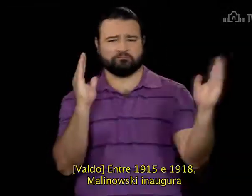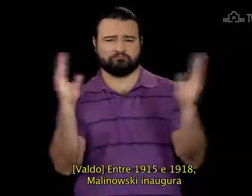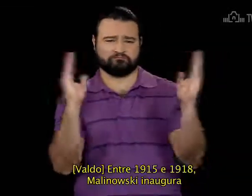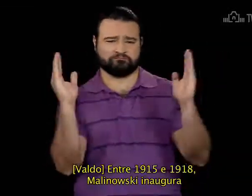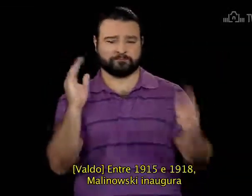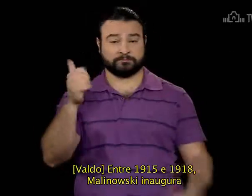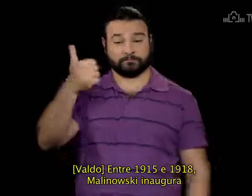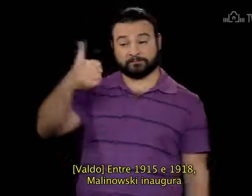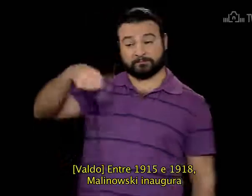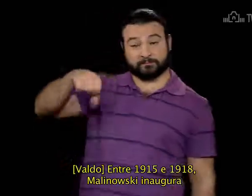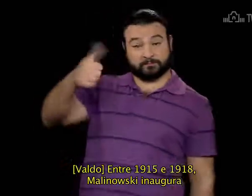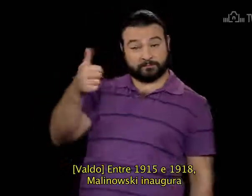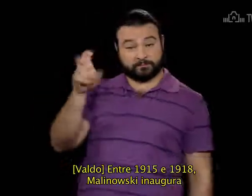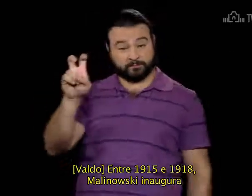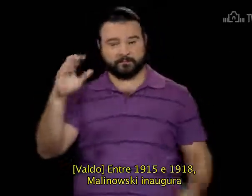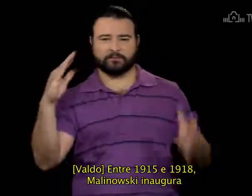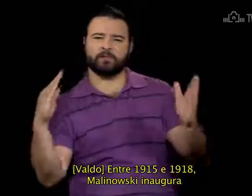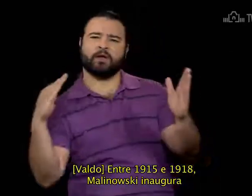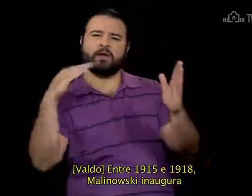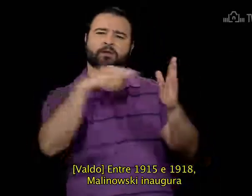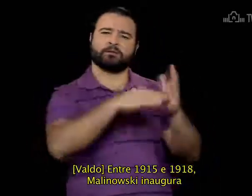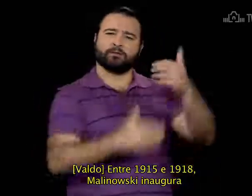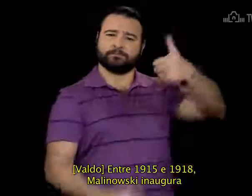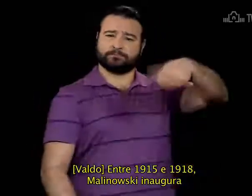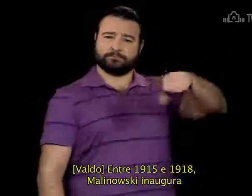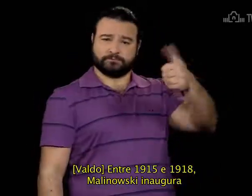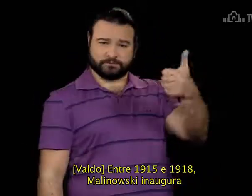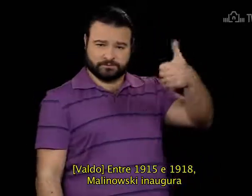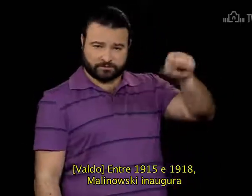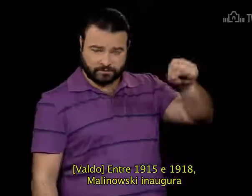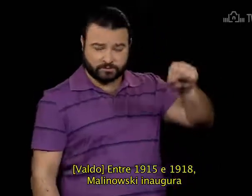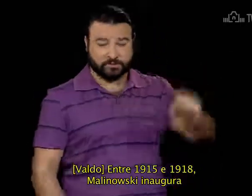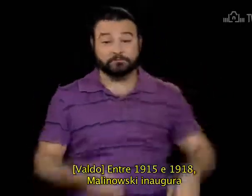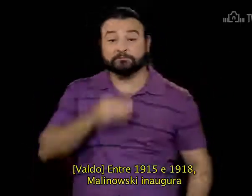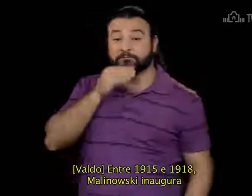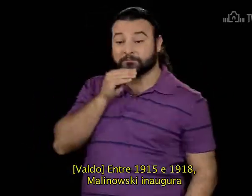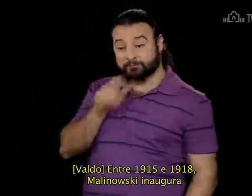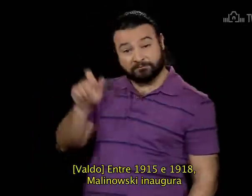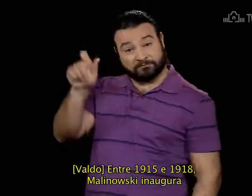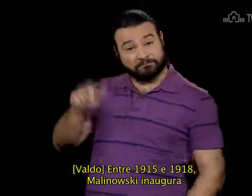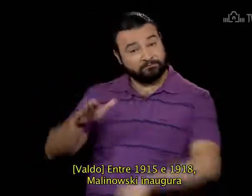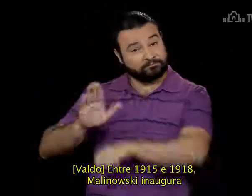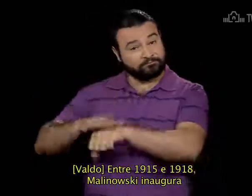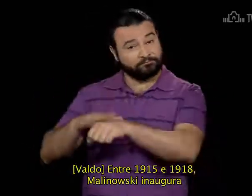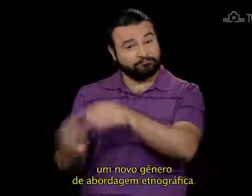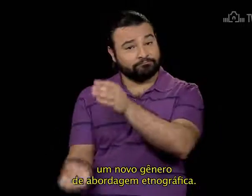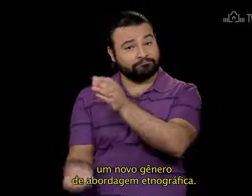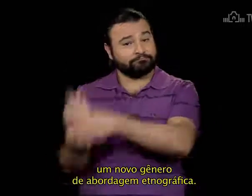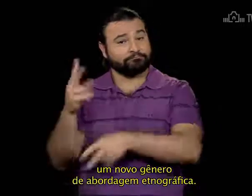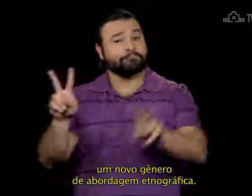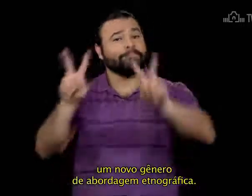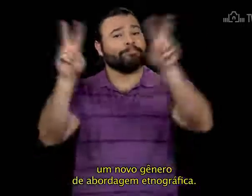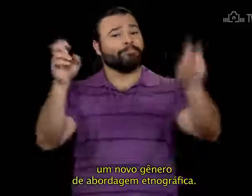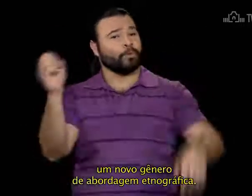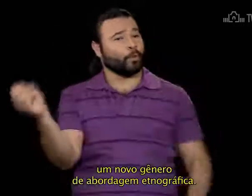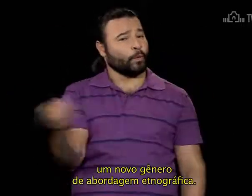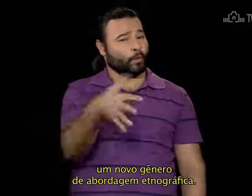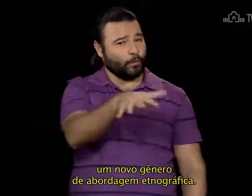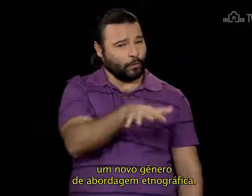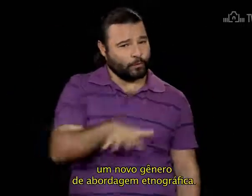Entre 1915 e 1918, Malinowski inaugura um novo gênero de abordagem